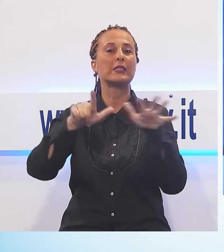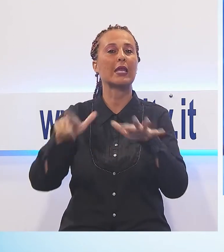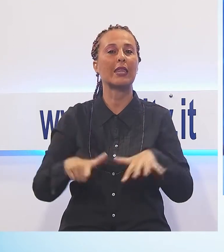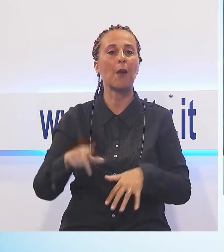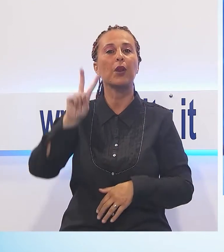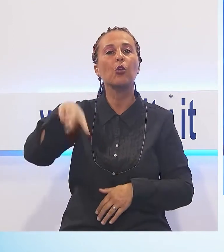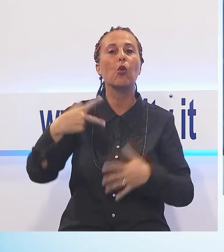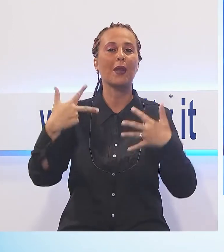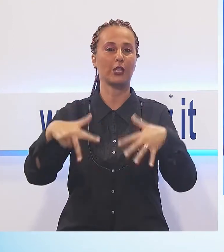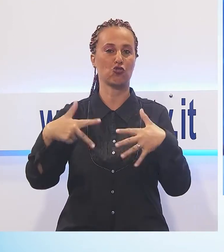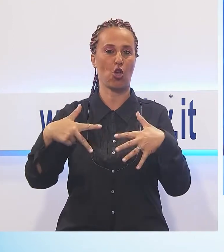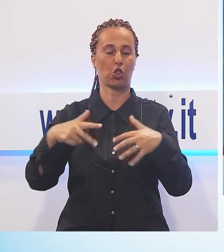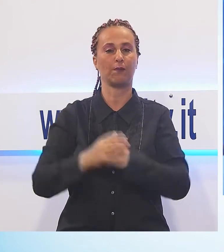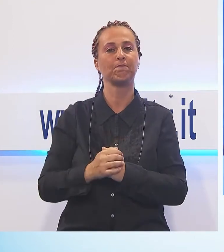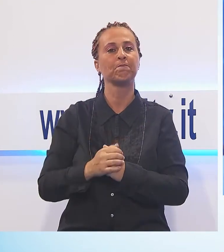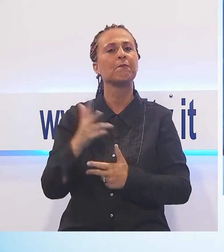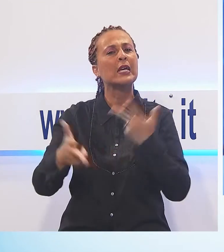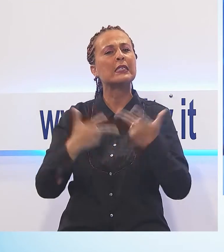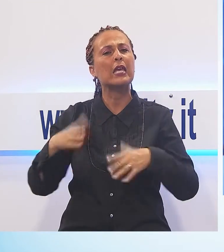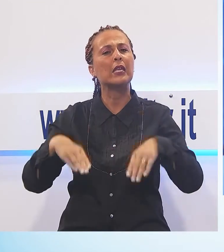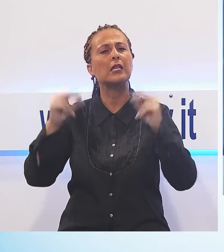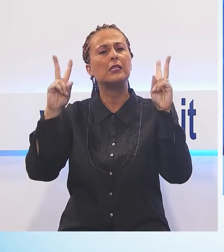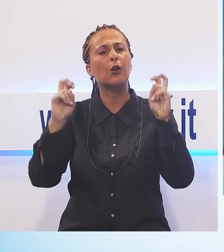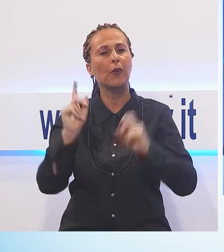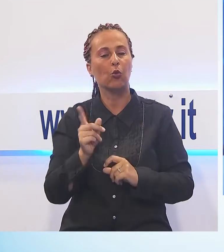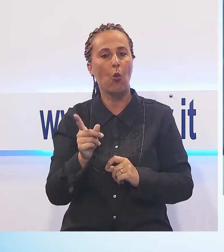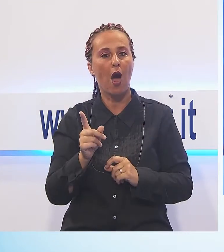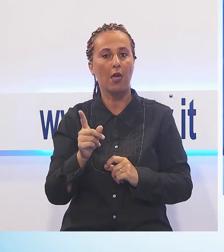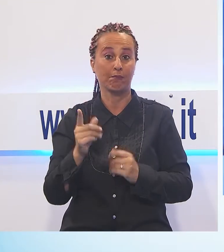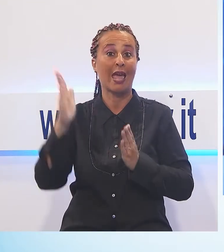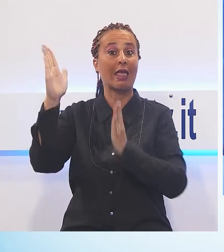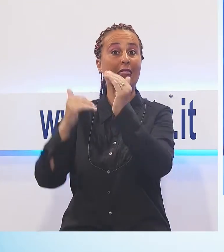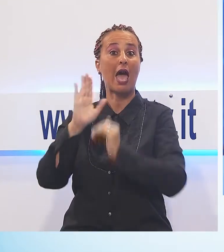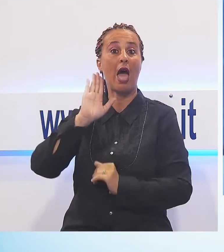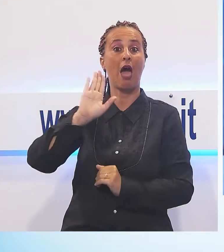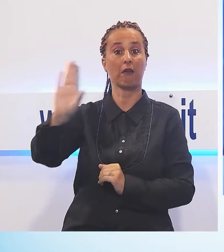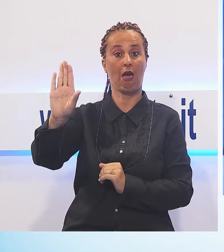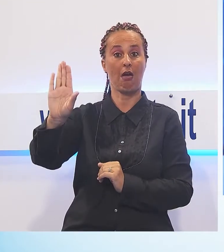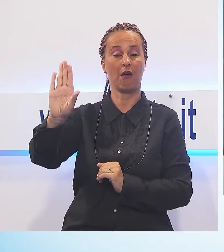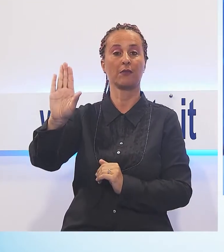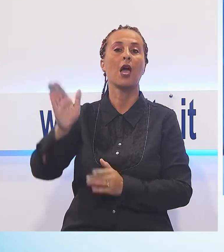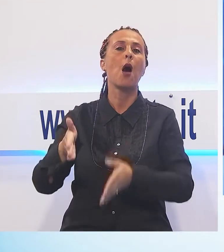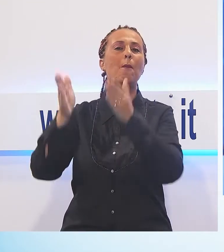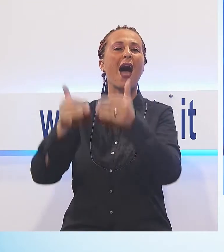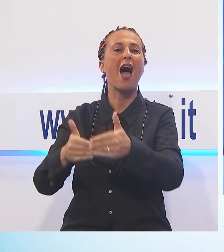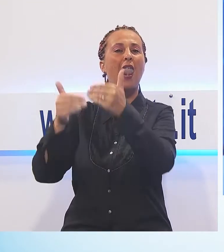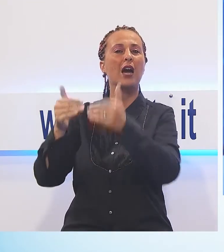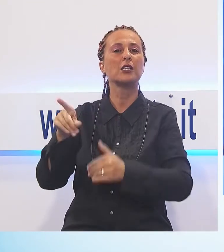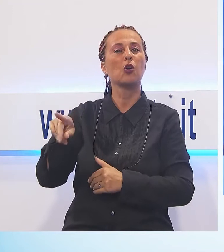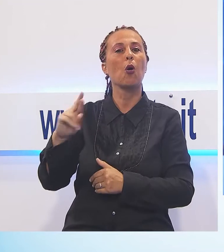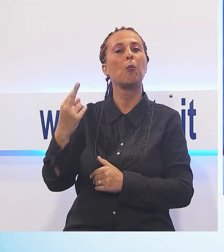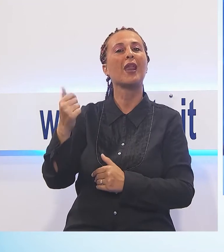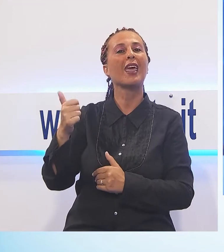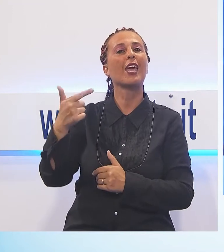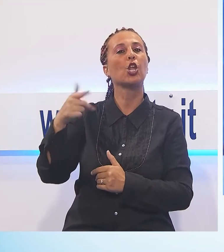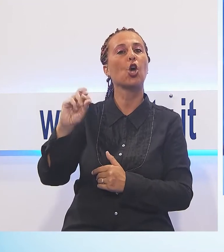Capiamo dunque con la posizione di questa targa al Palazzo Pretorio ad un anno esatto dalla tragedia che sconvolse possiamo dire la città di Lucca, ma non